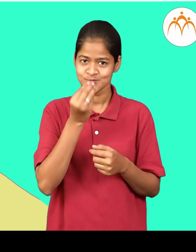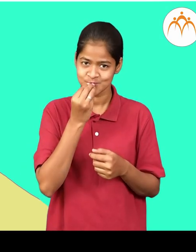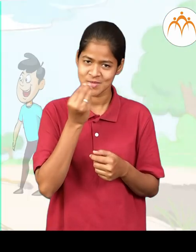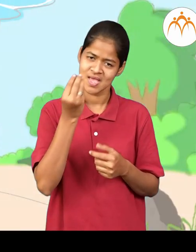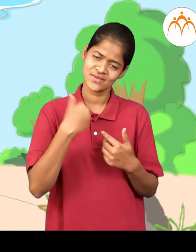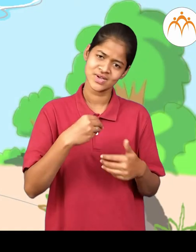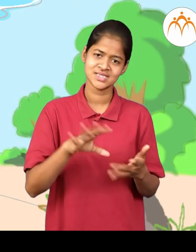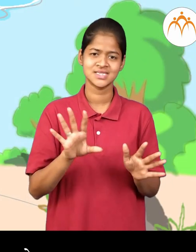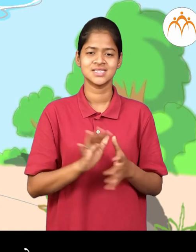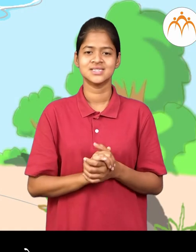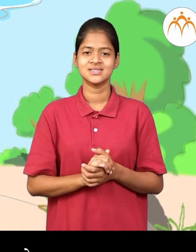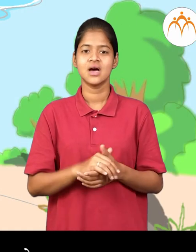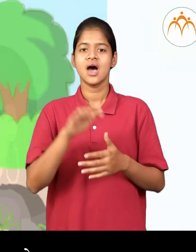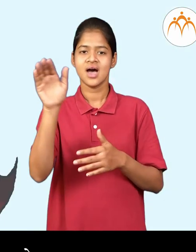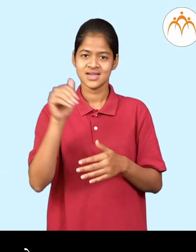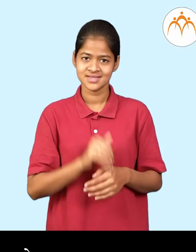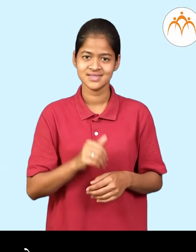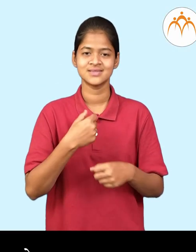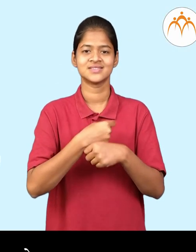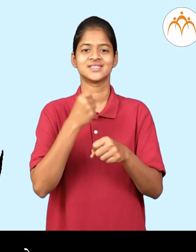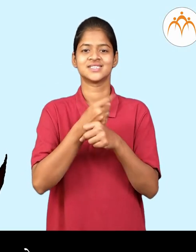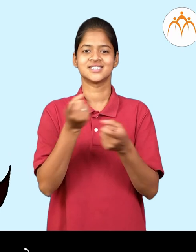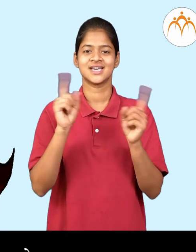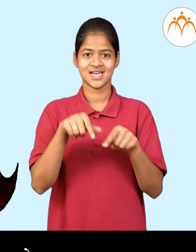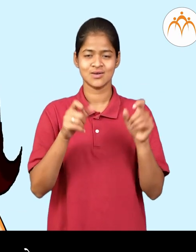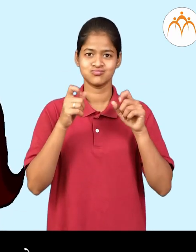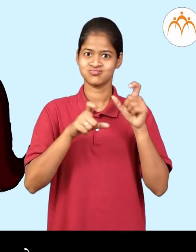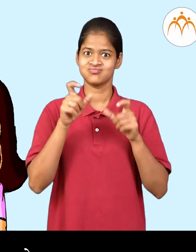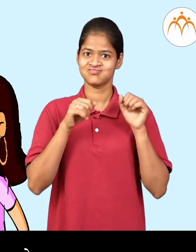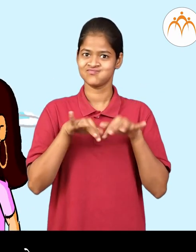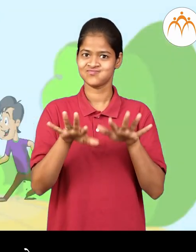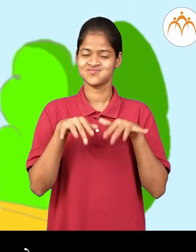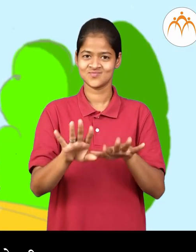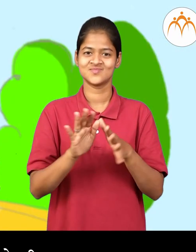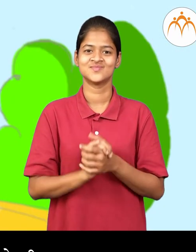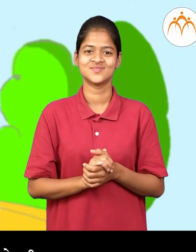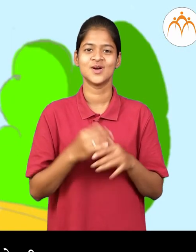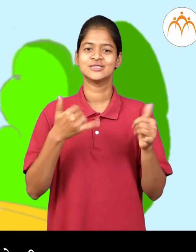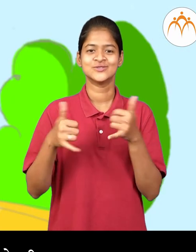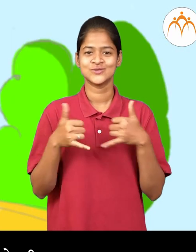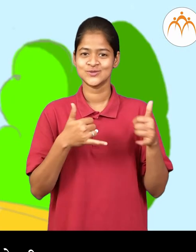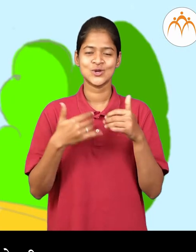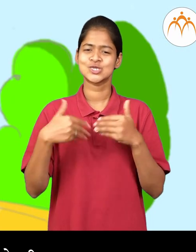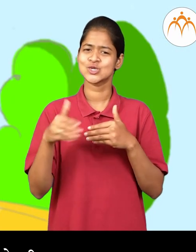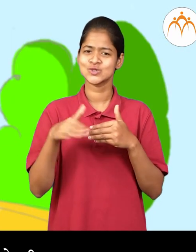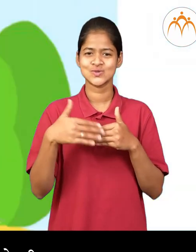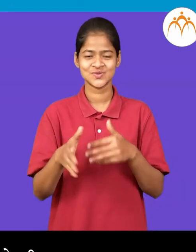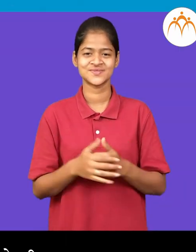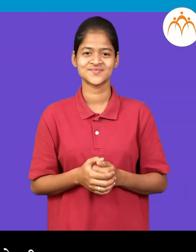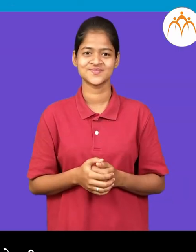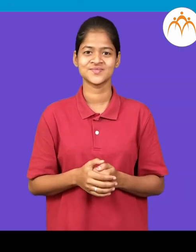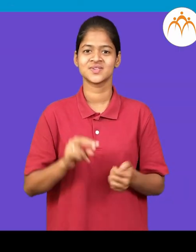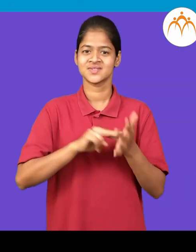-खाला, आला, मैदानात आले, खेलायला सुरुवात केली